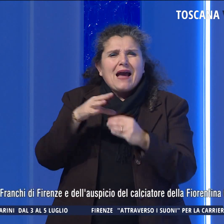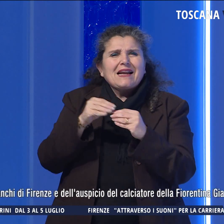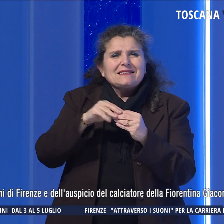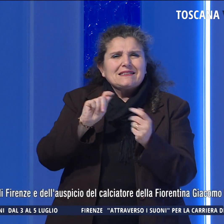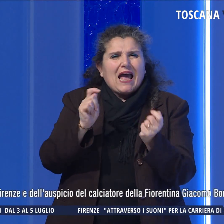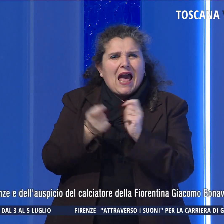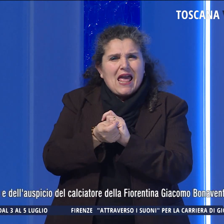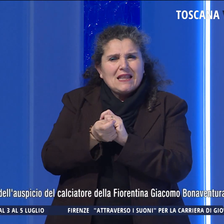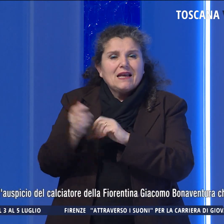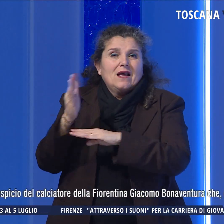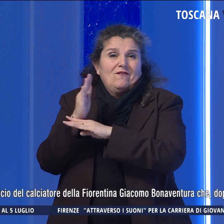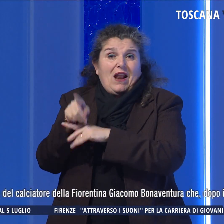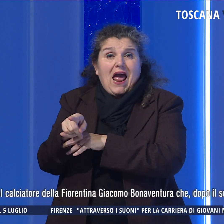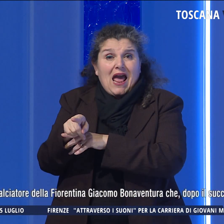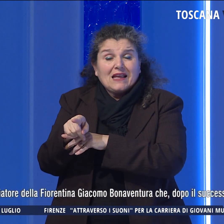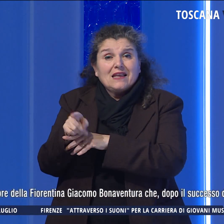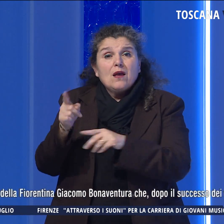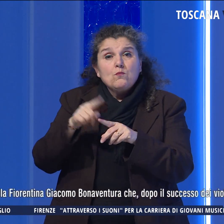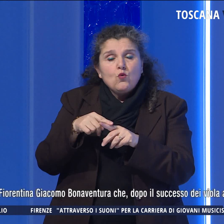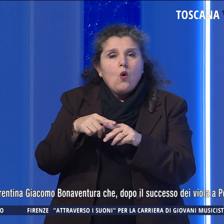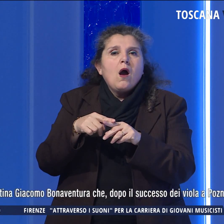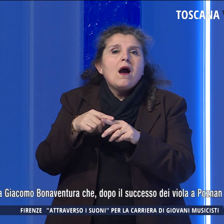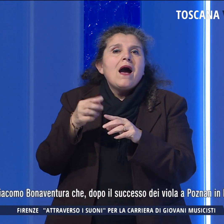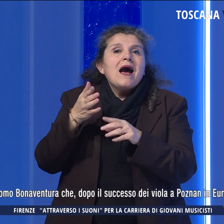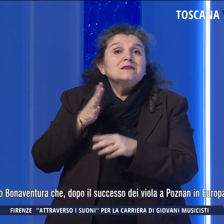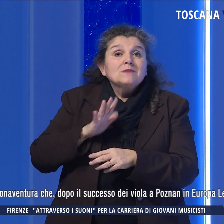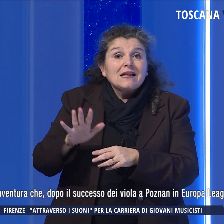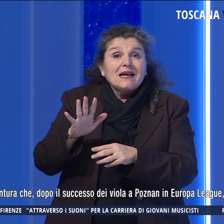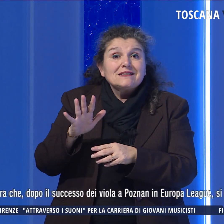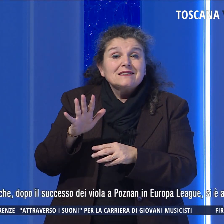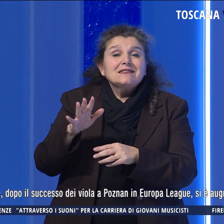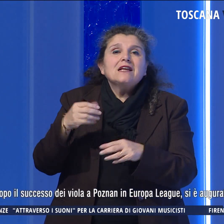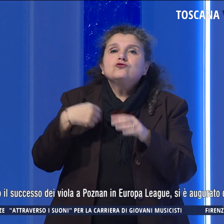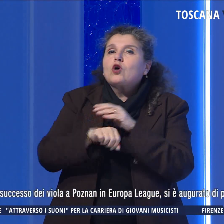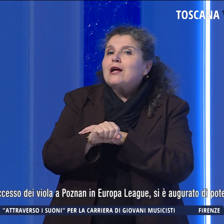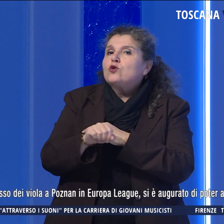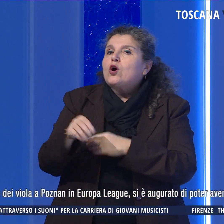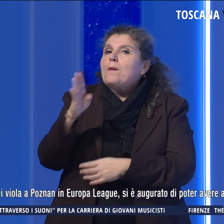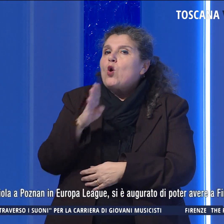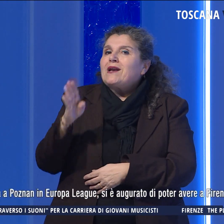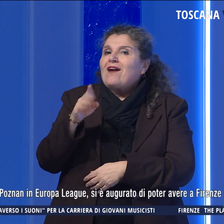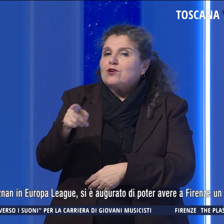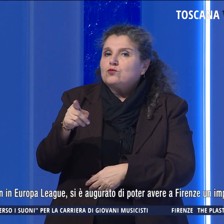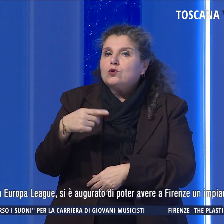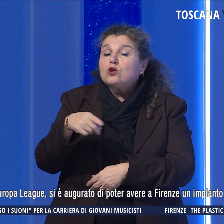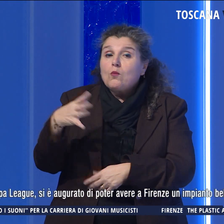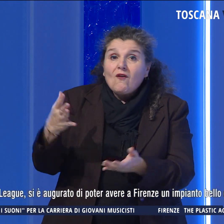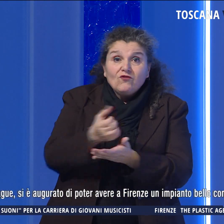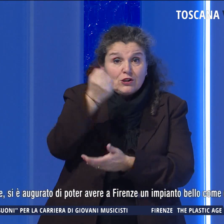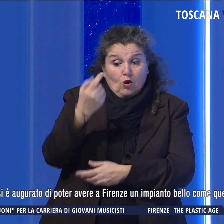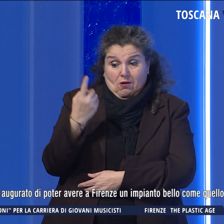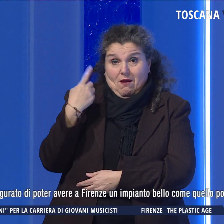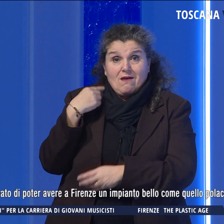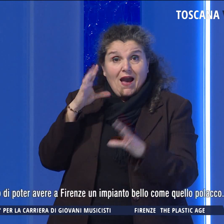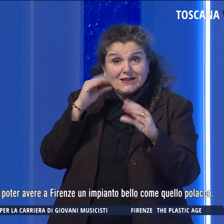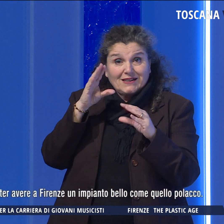del Franchi e dell'auspicio del giocatore della Fiorentina, Bonaventura, che dopo il successo di ieri